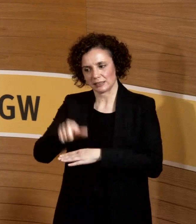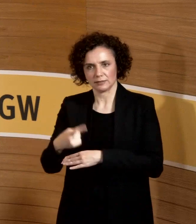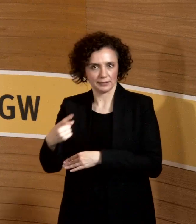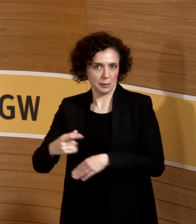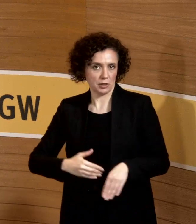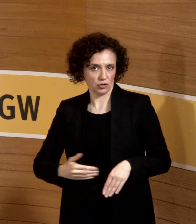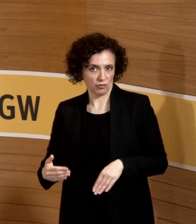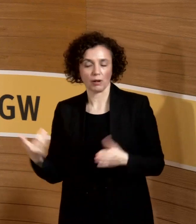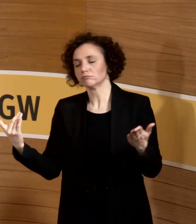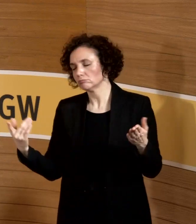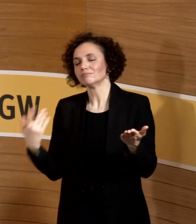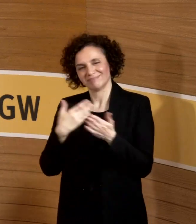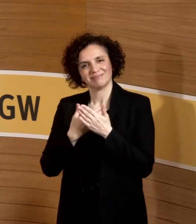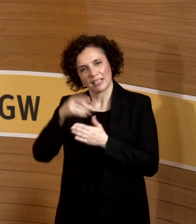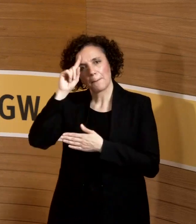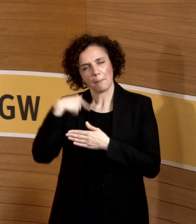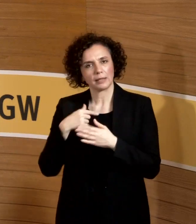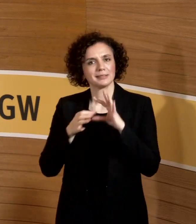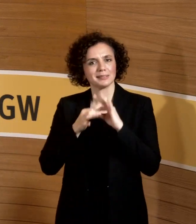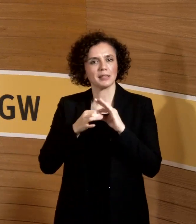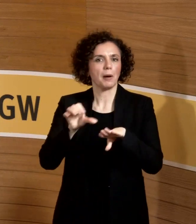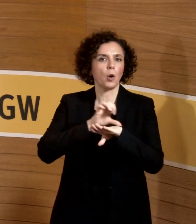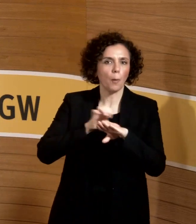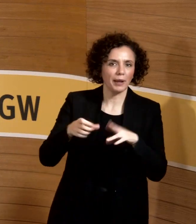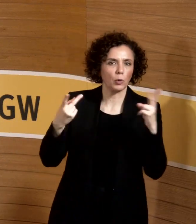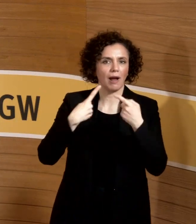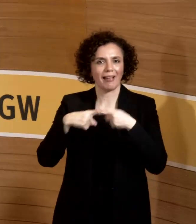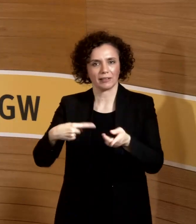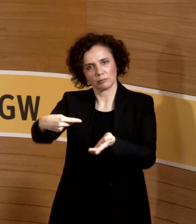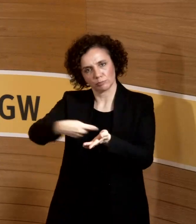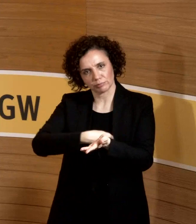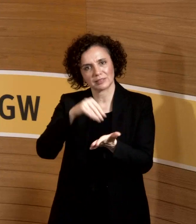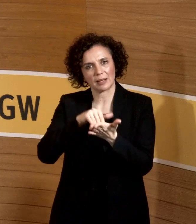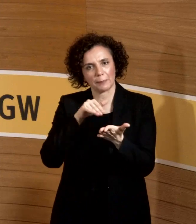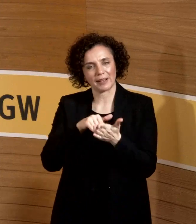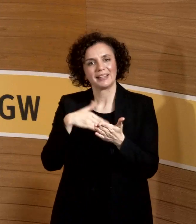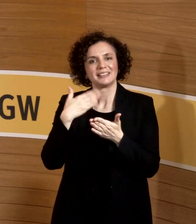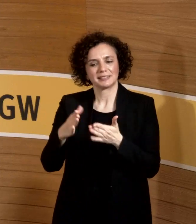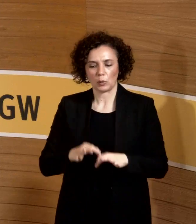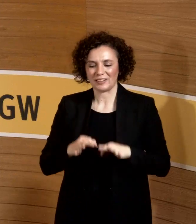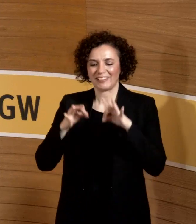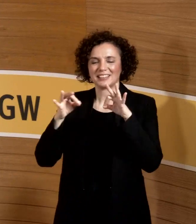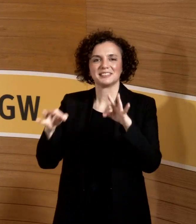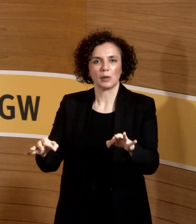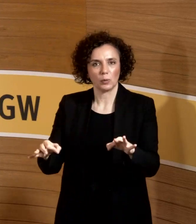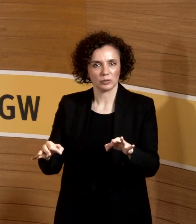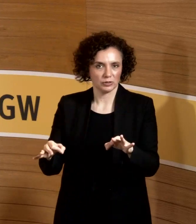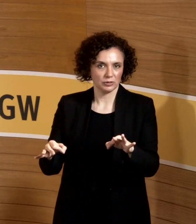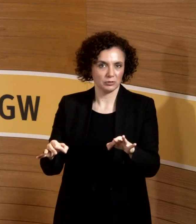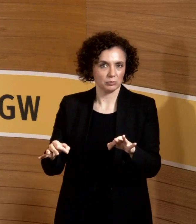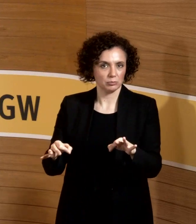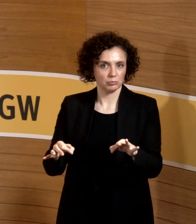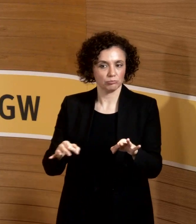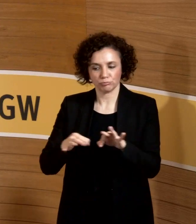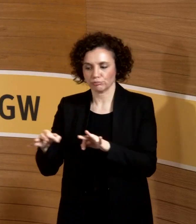Gruppe operieren, also Blutübertragbare Erkrankungen und Infektionsgefährdung, da ist das Operieren ja, sagen wir mal, infektionsträchtiger